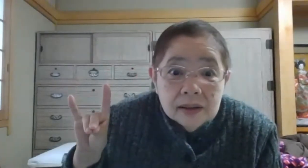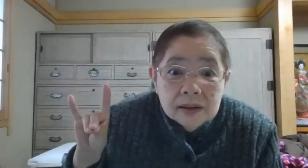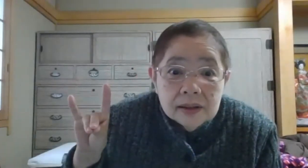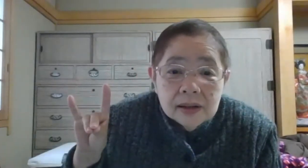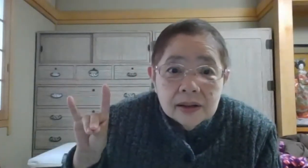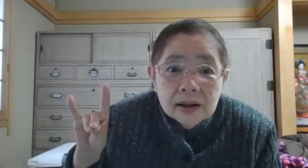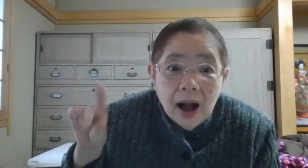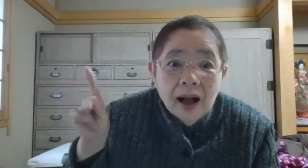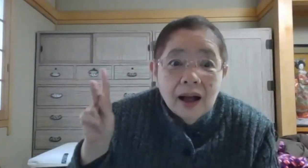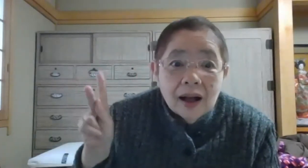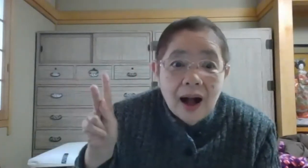カってって何?カ、